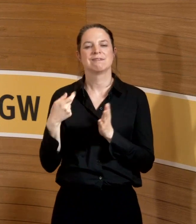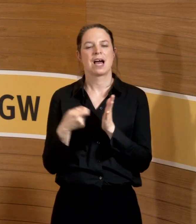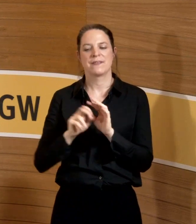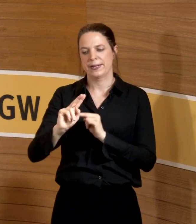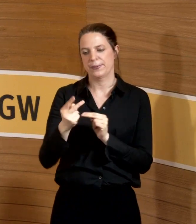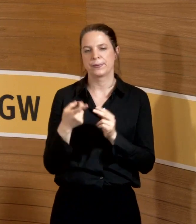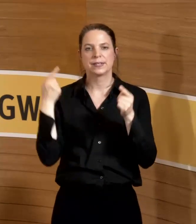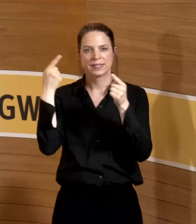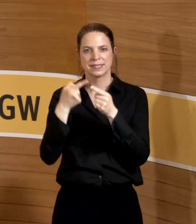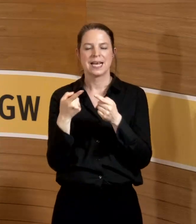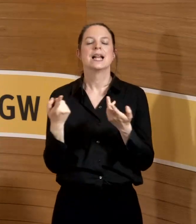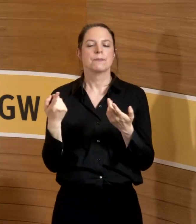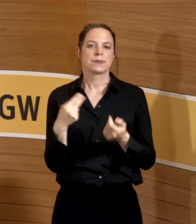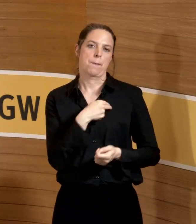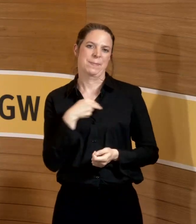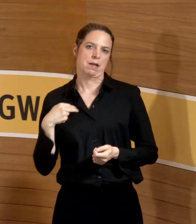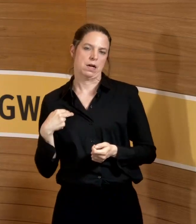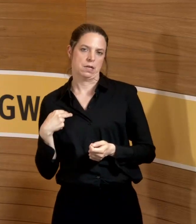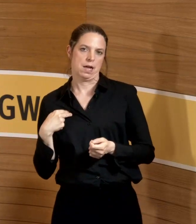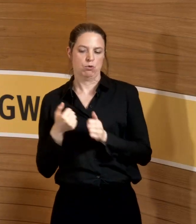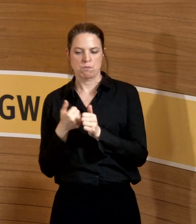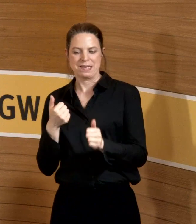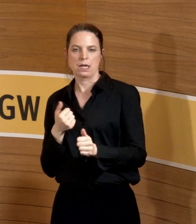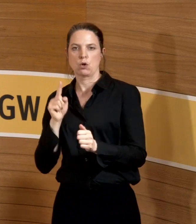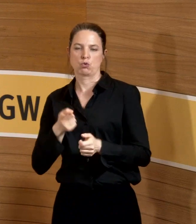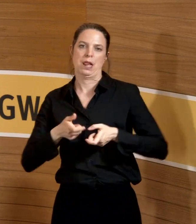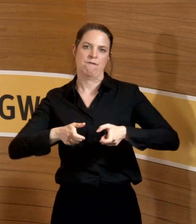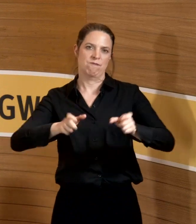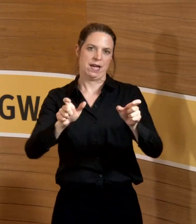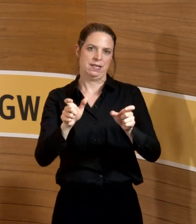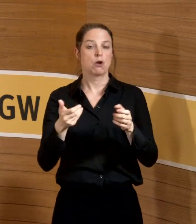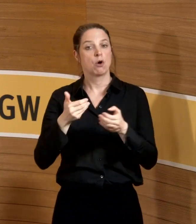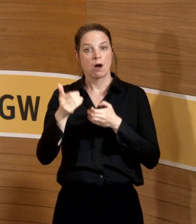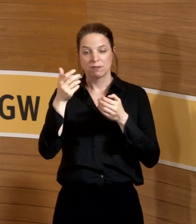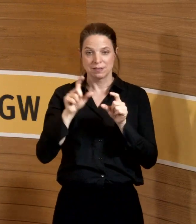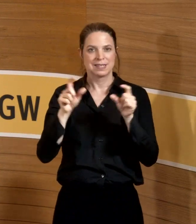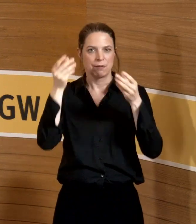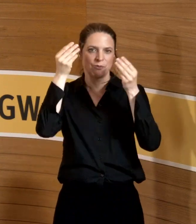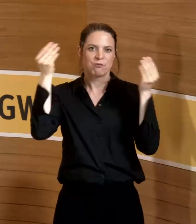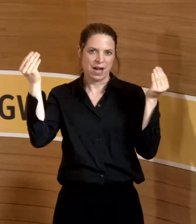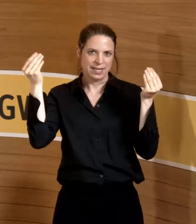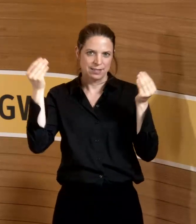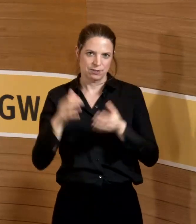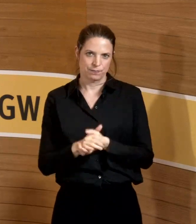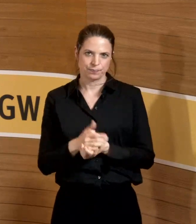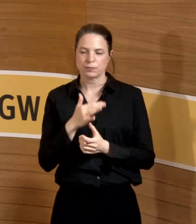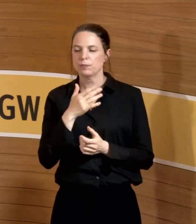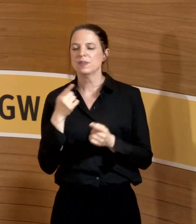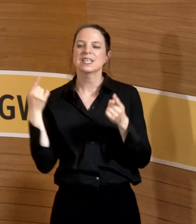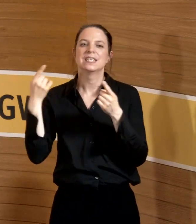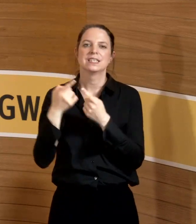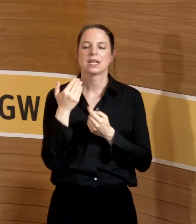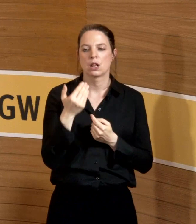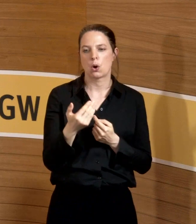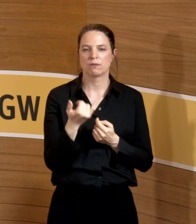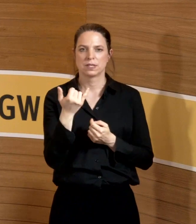verhindern. Und das wird manchmal so ein bisschen überlesen oder nicht ganz so bedacht und oftmals im Überprotektivismus